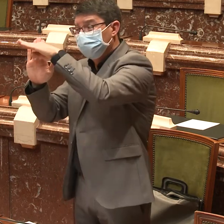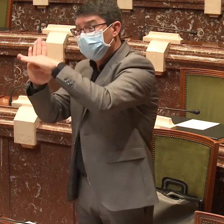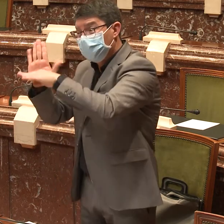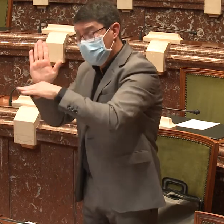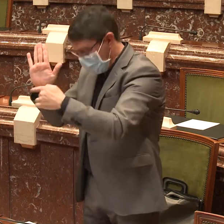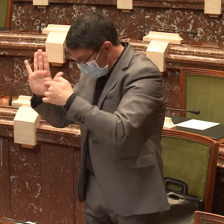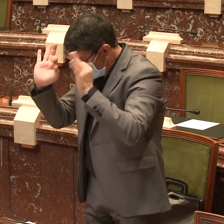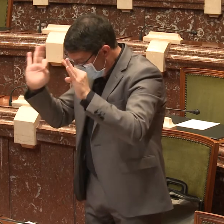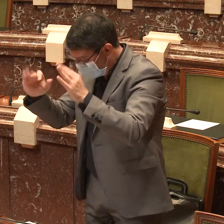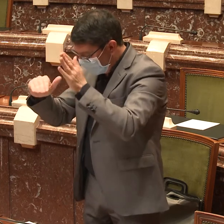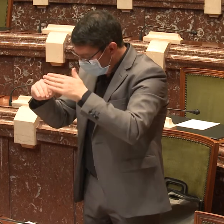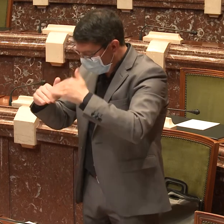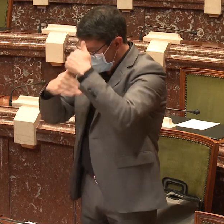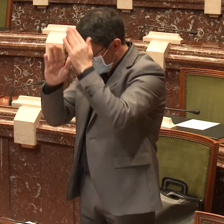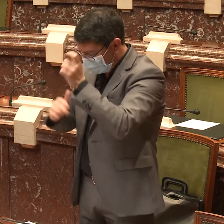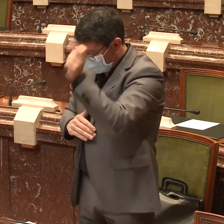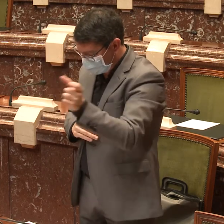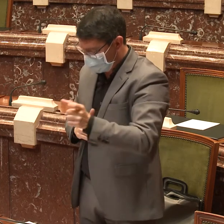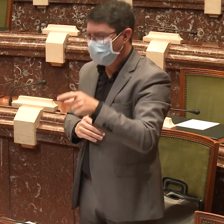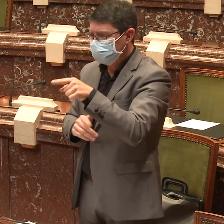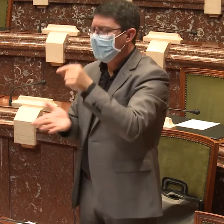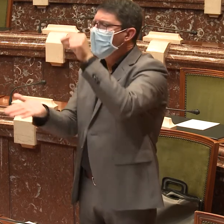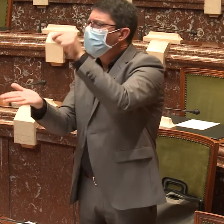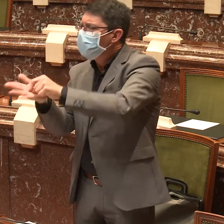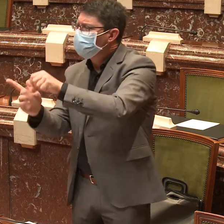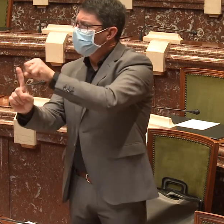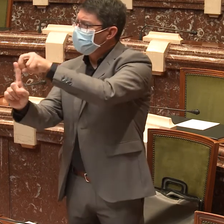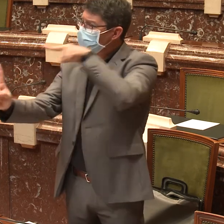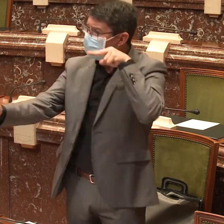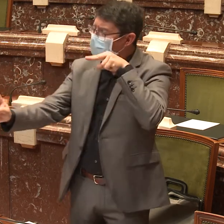promover la accesibilidad y atención especializadas en todos los servicios sanitarios.